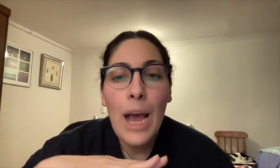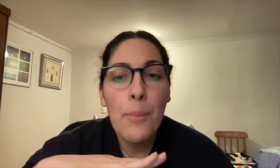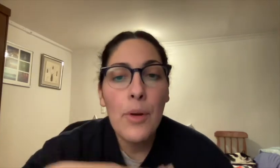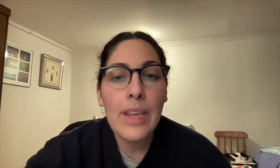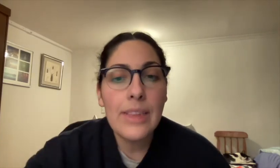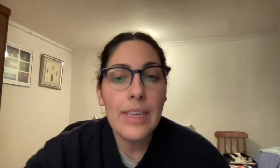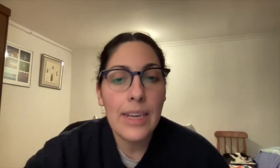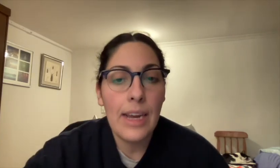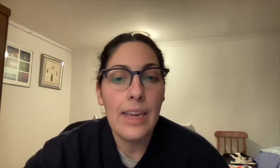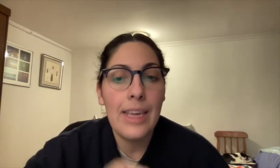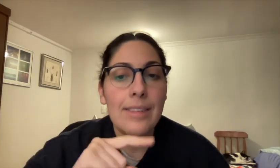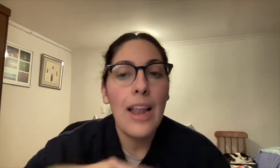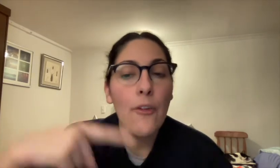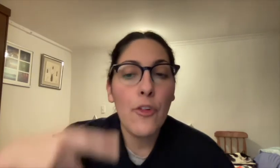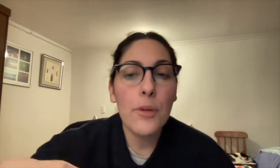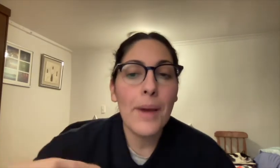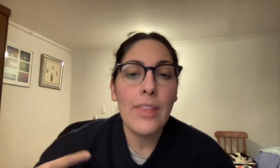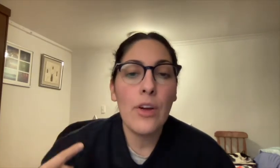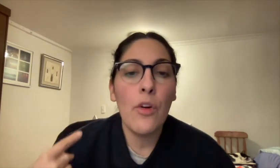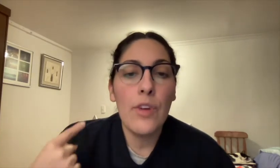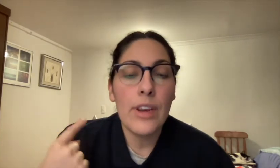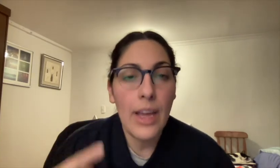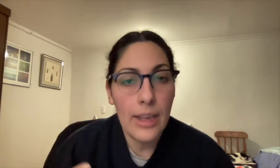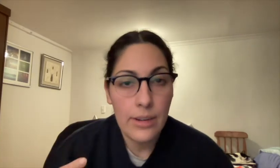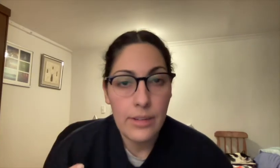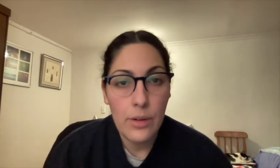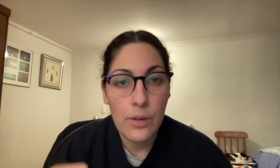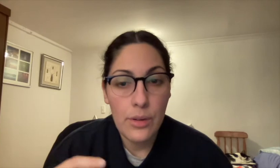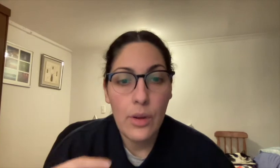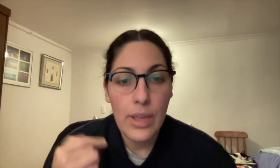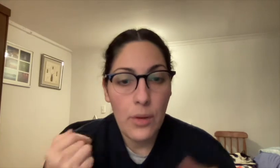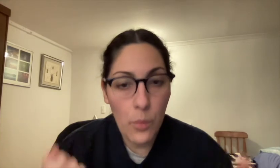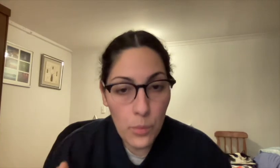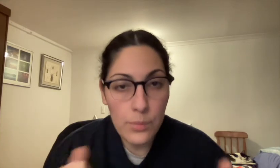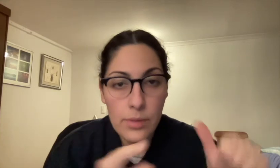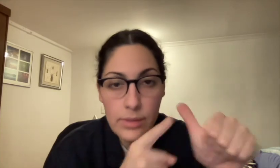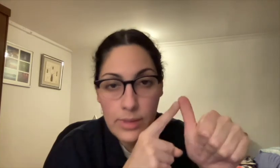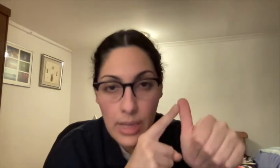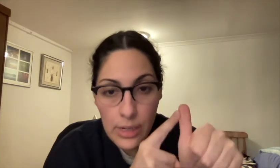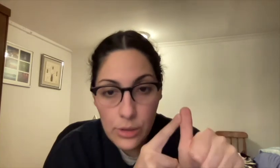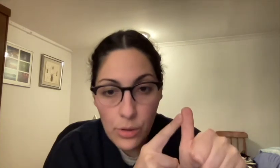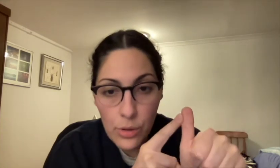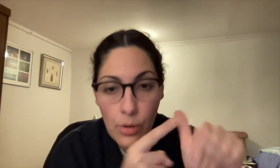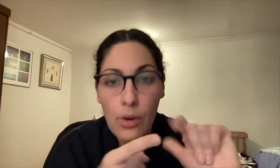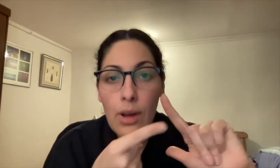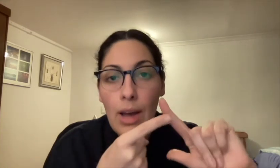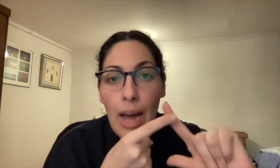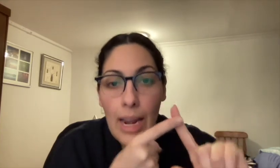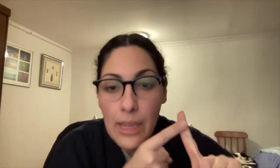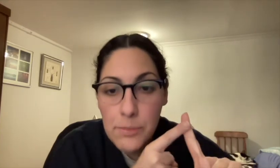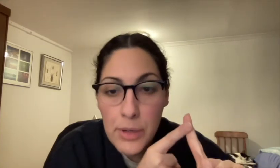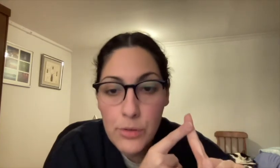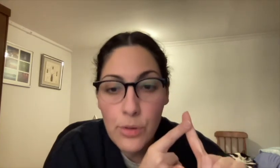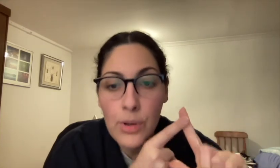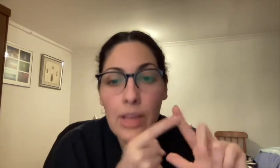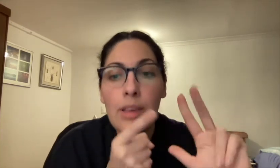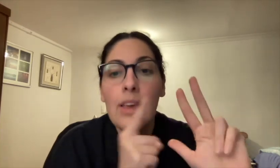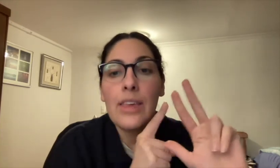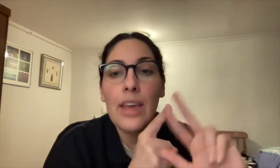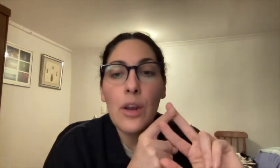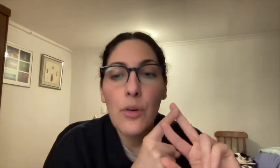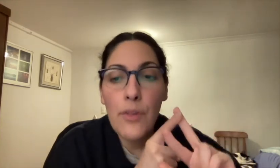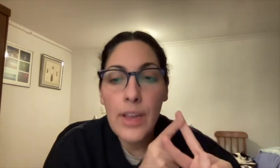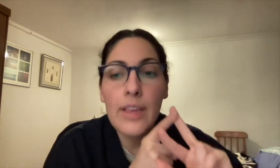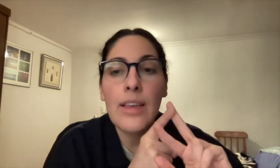La política es la forma de gobernar un territorio a las personas